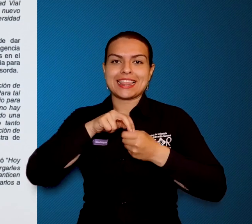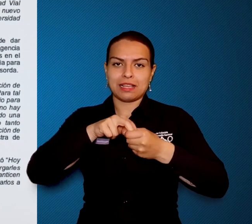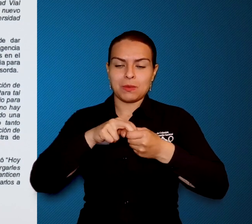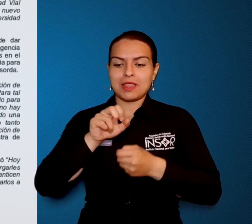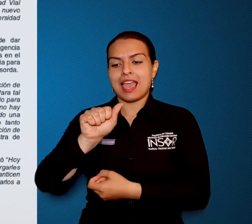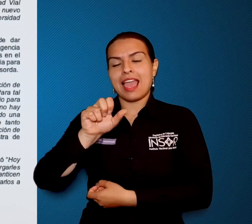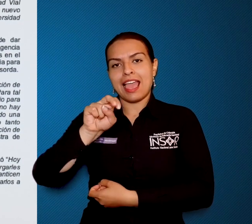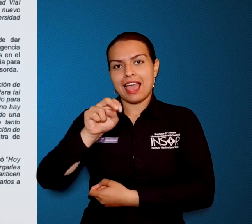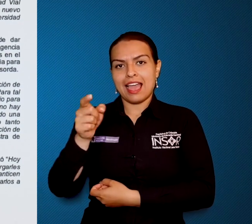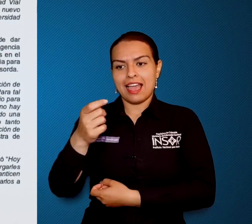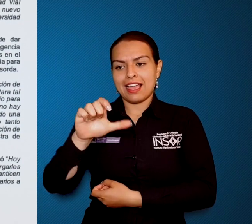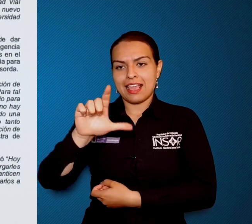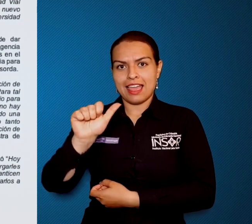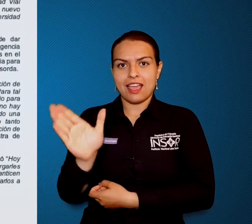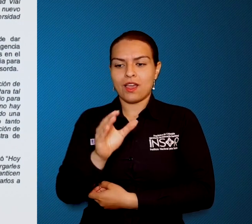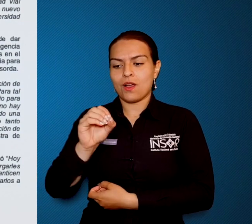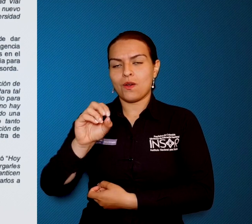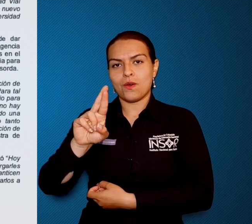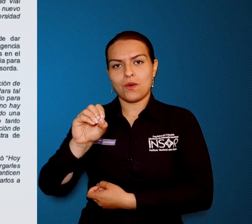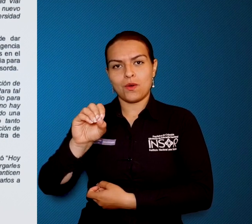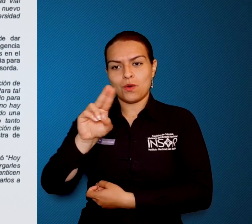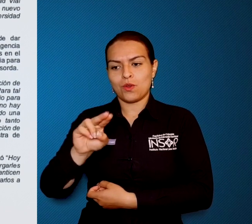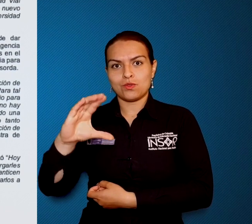la Ministra de Transporte, Ángela María Orozco.